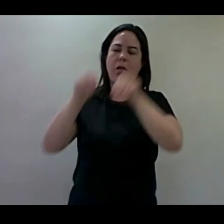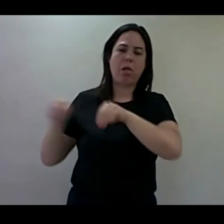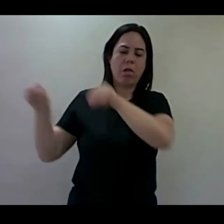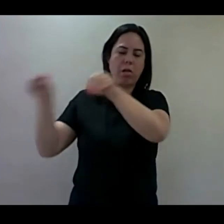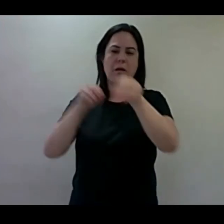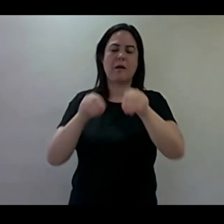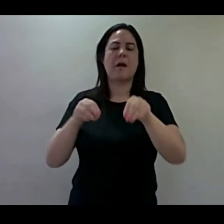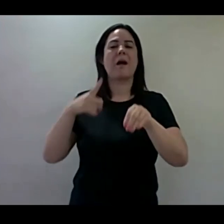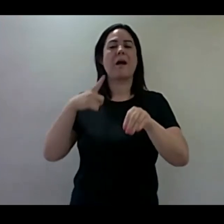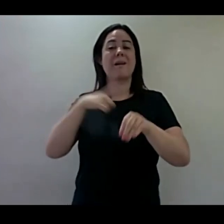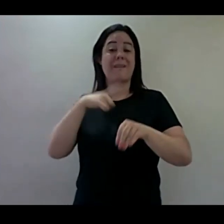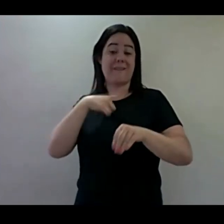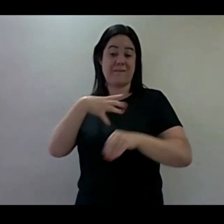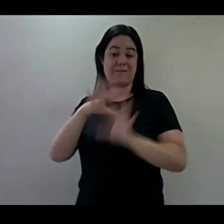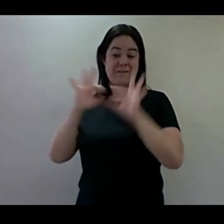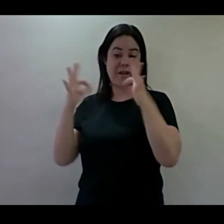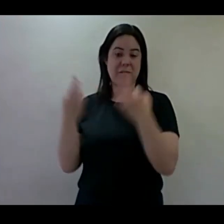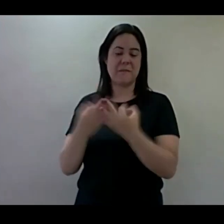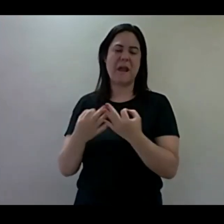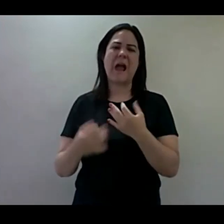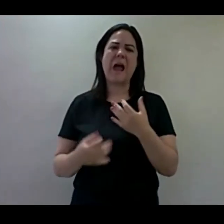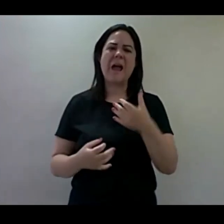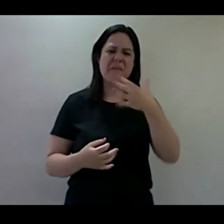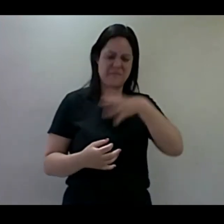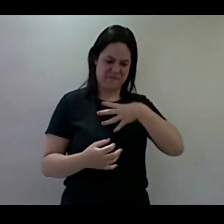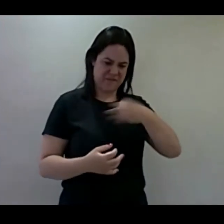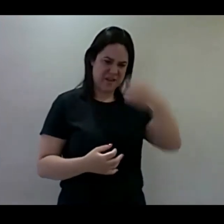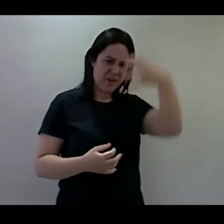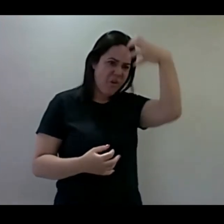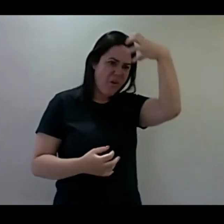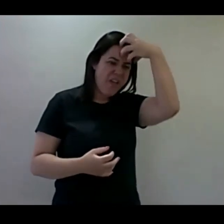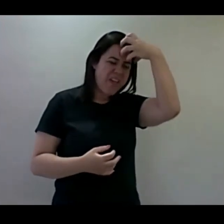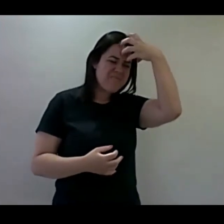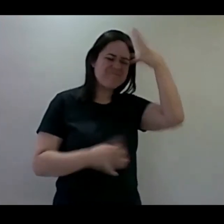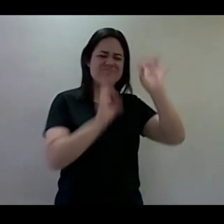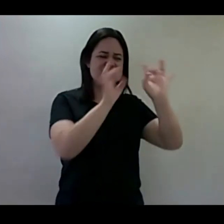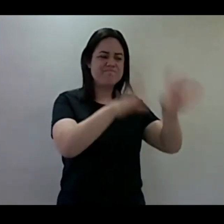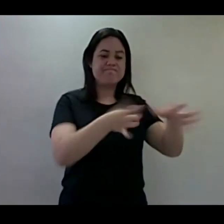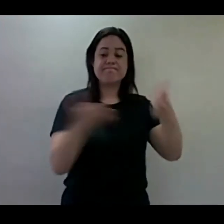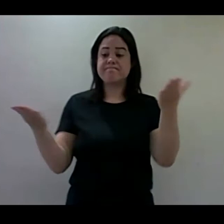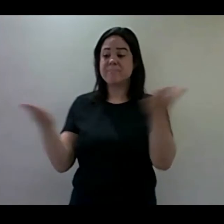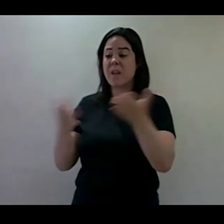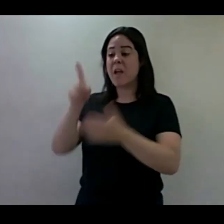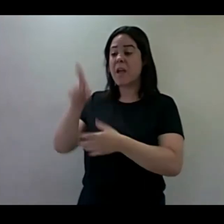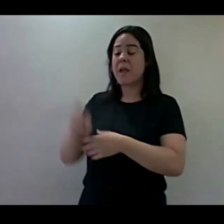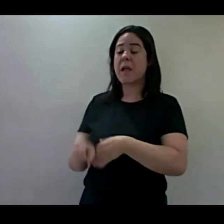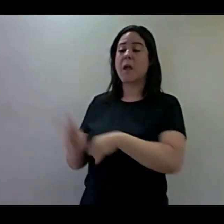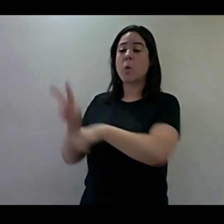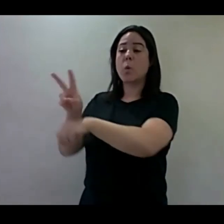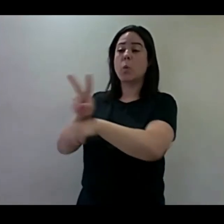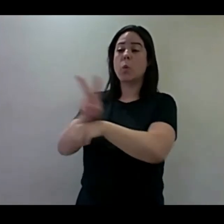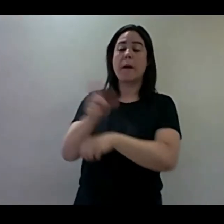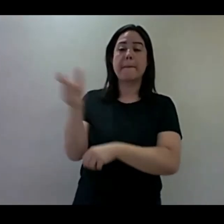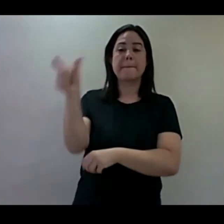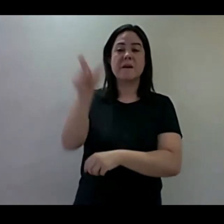príncipe ele vira pastor de ovelhas. Um homem humilde, lá no campo, no deserto, na